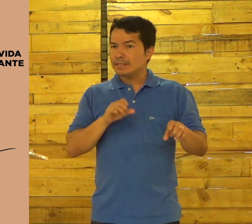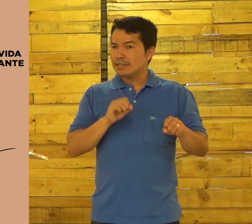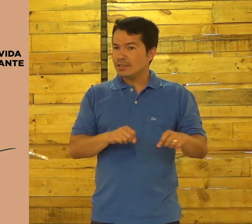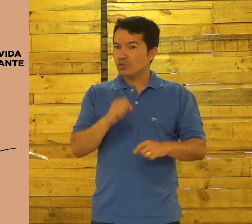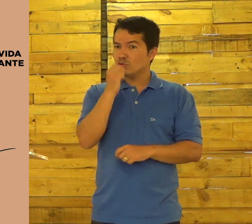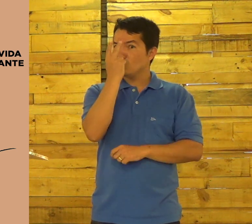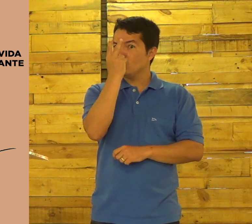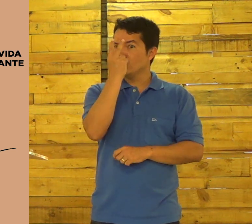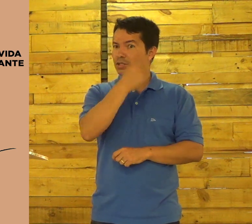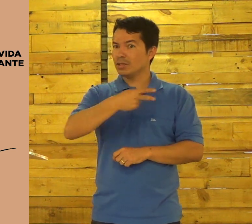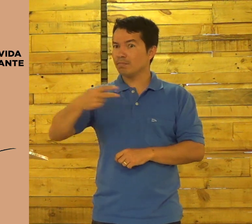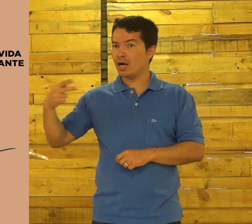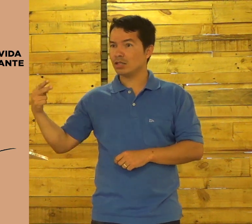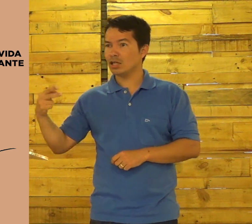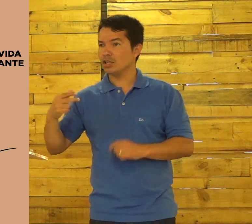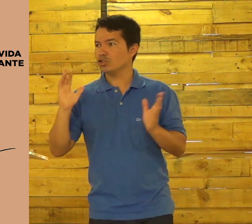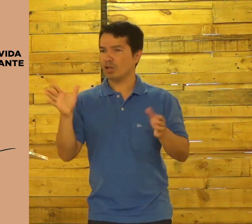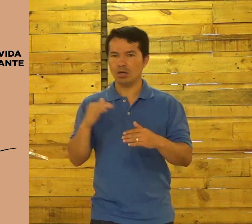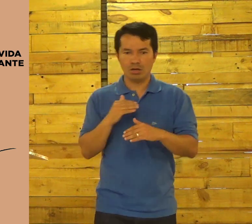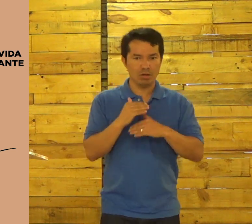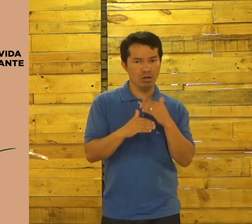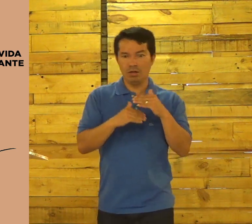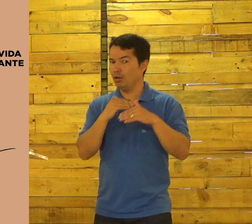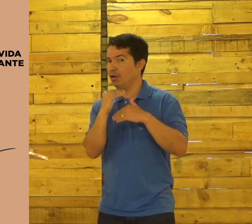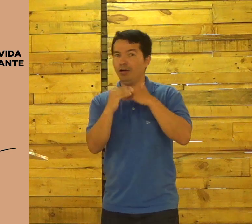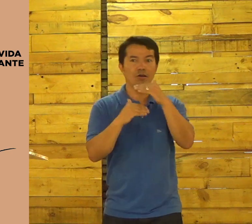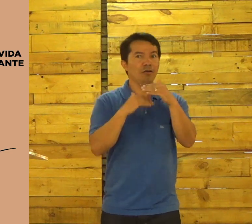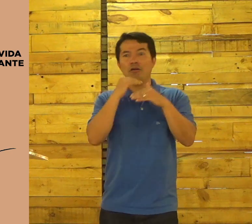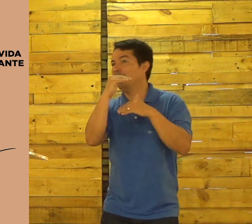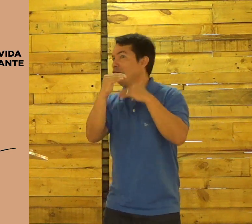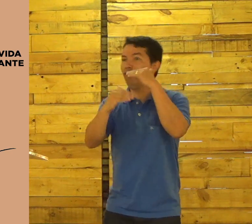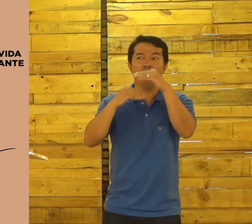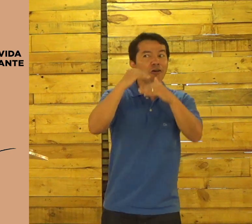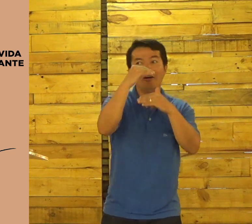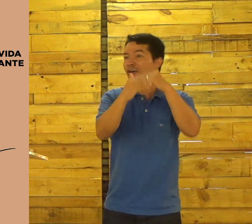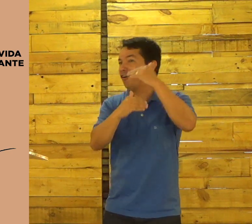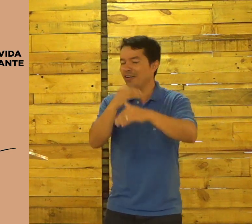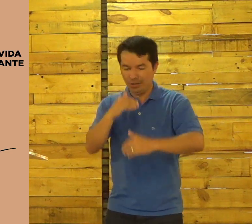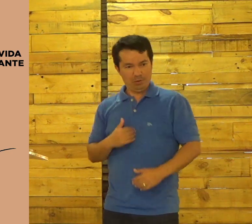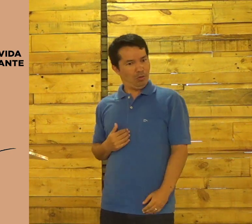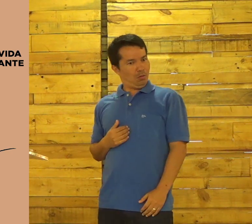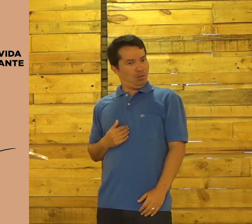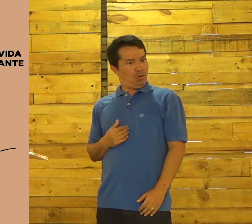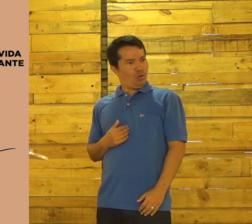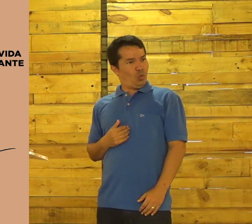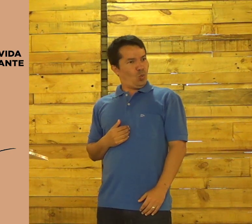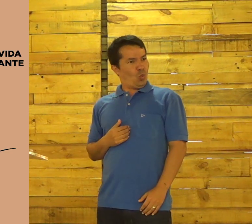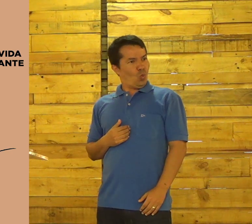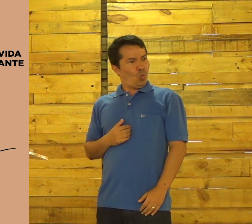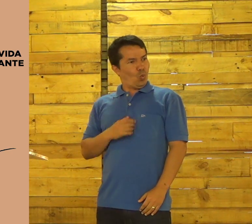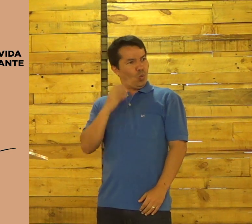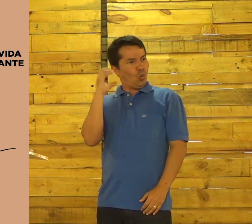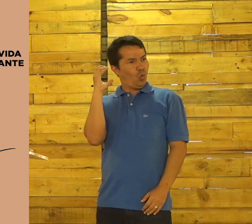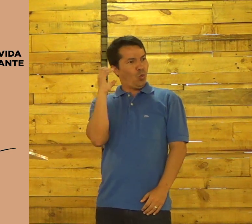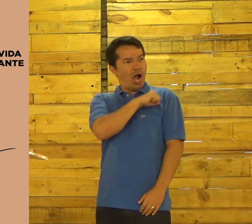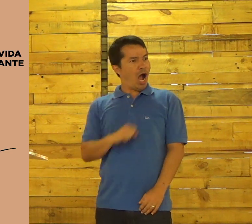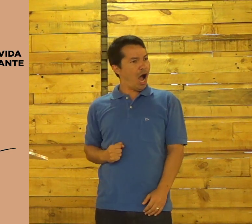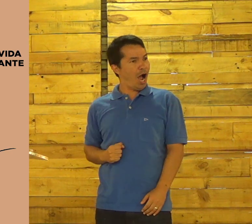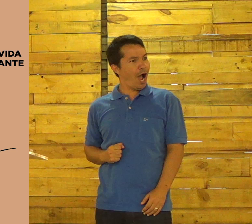comecei a ensinar. Nós começamos a ensinar. E em duas semanas ela foi crescendo. Foi adquirindo